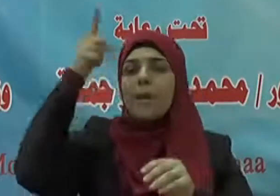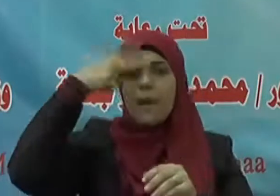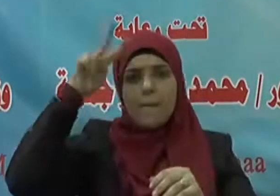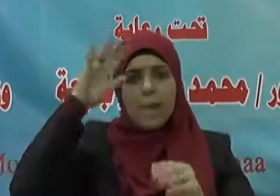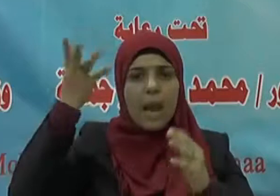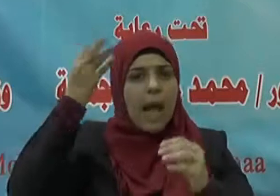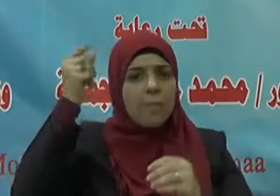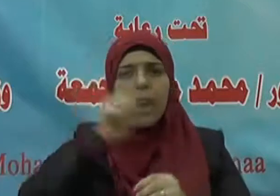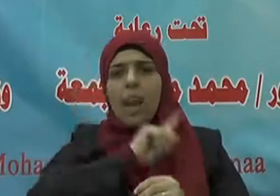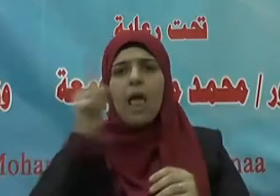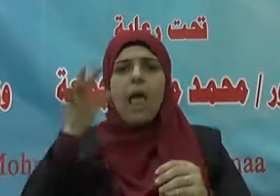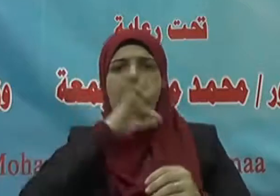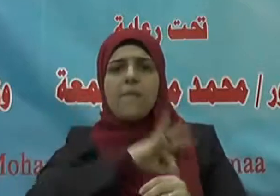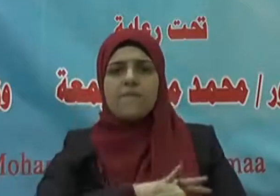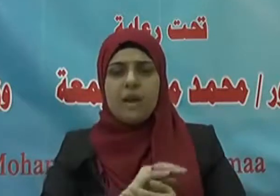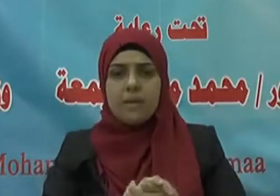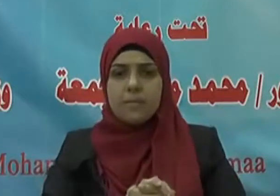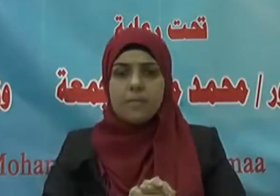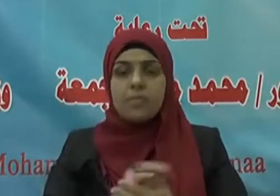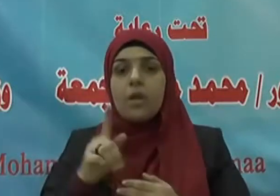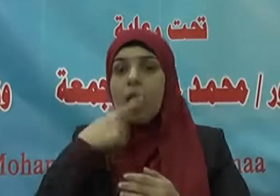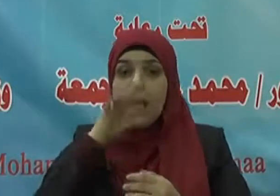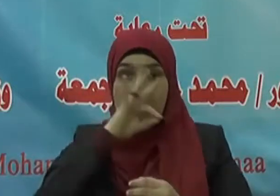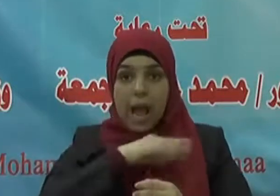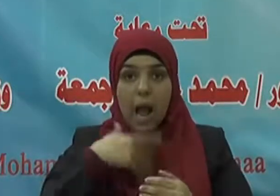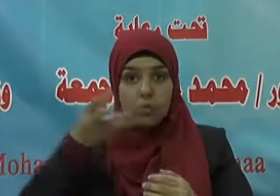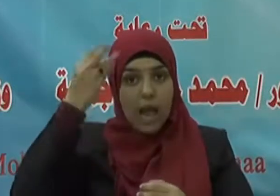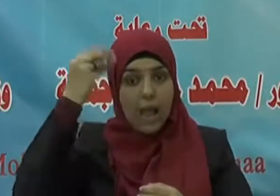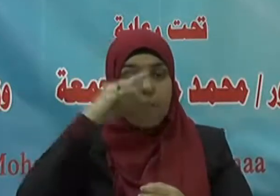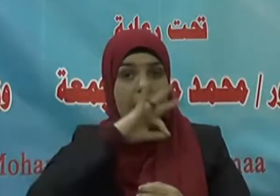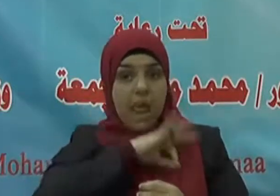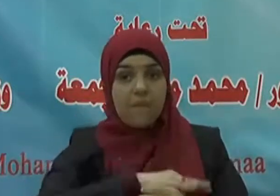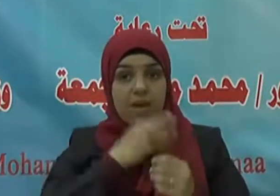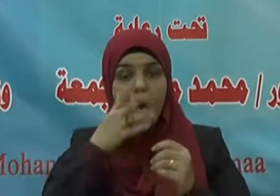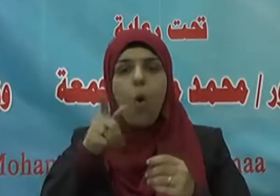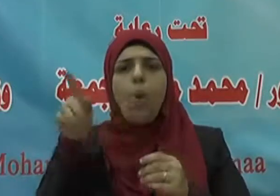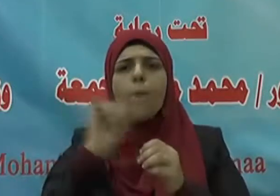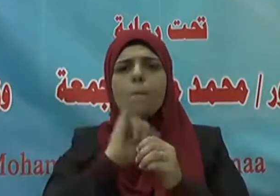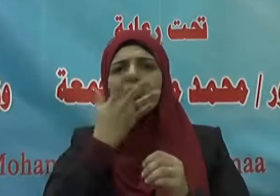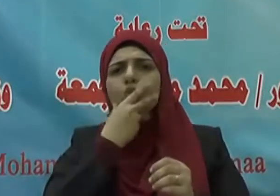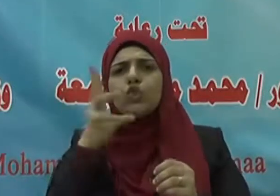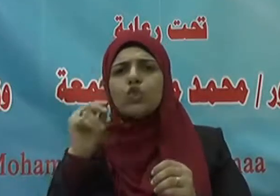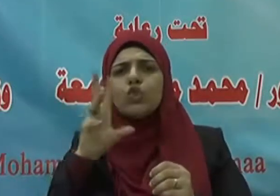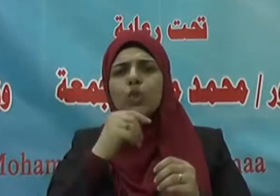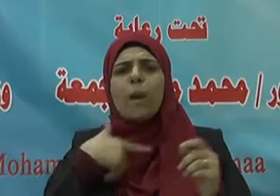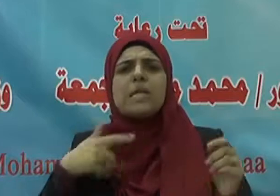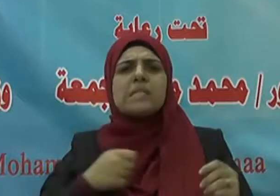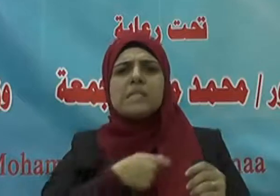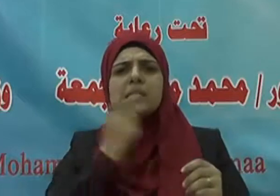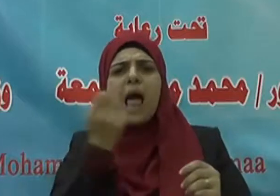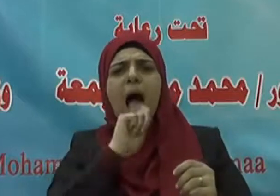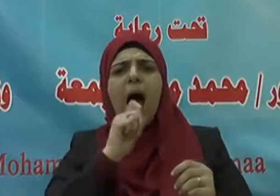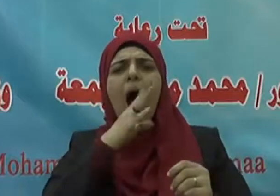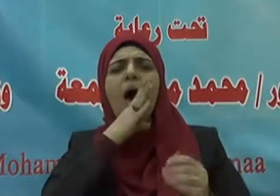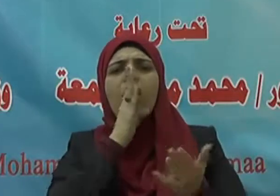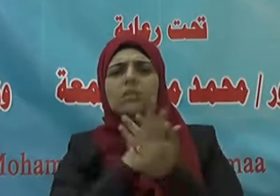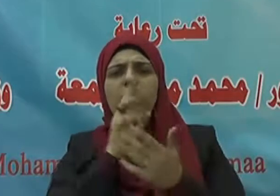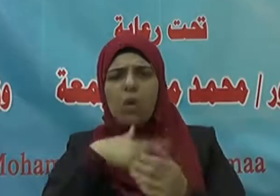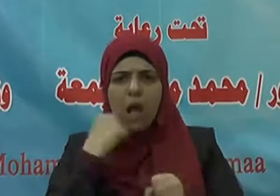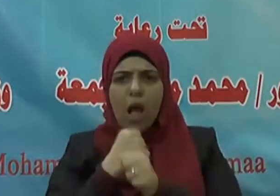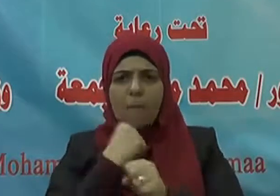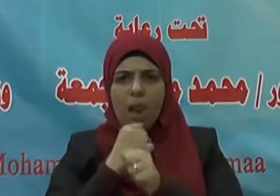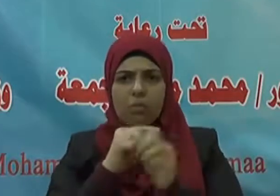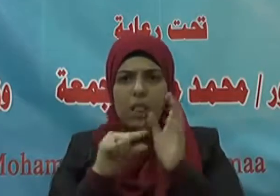من علم لا ينفع فالعلم النافع هو السلاح الحقيقي الذي